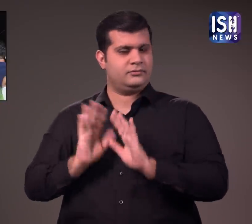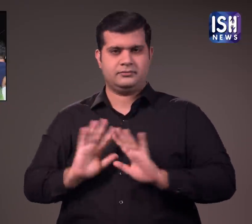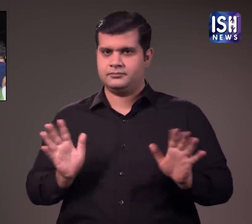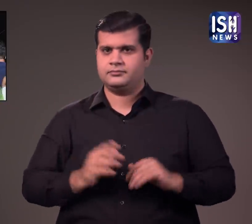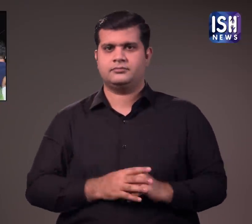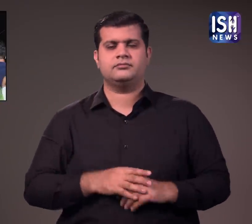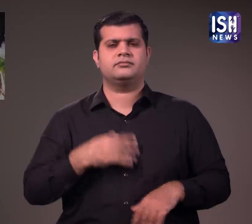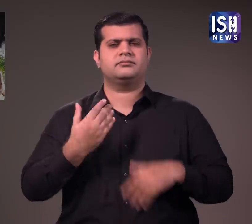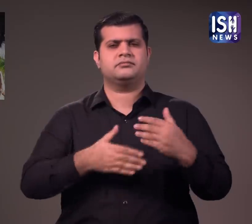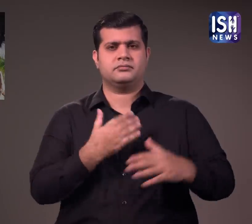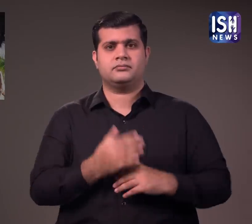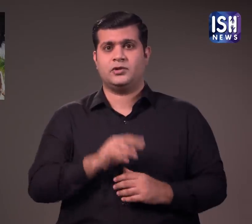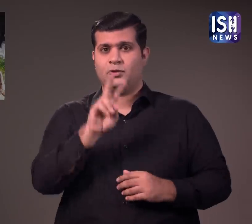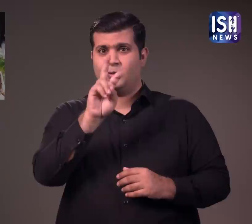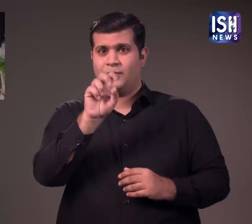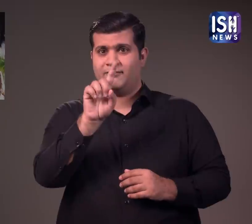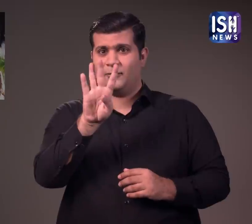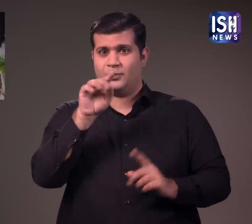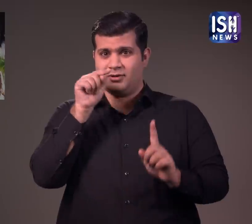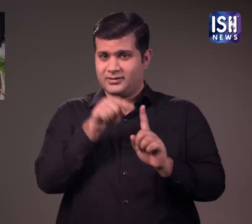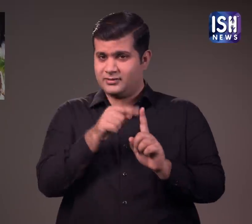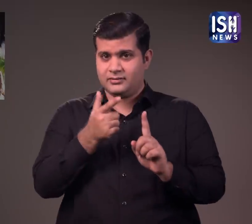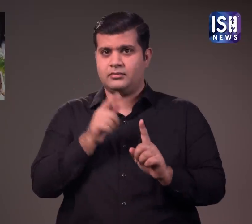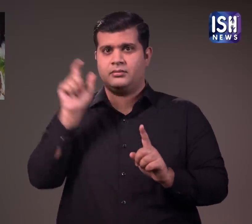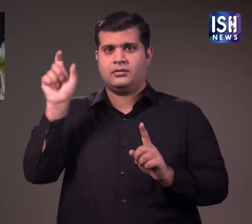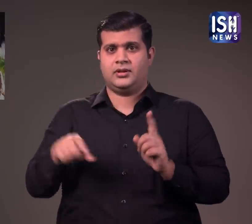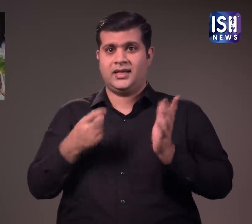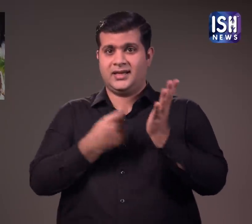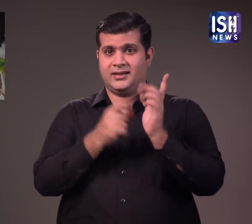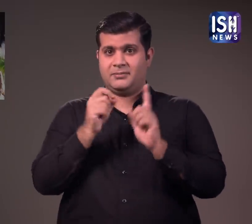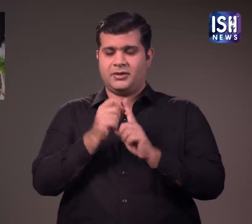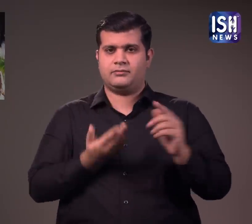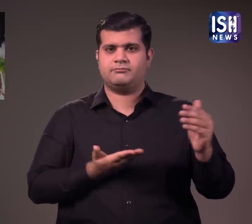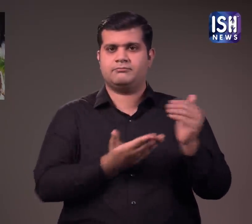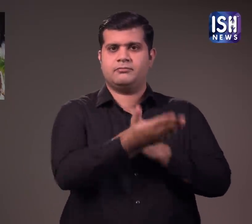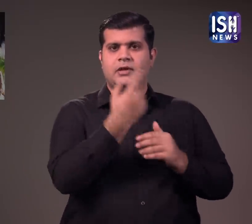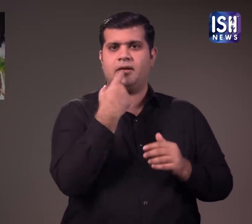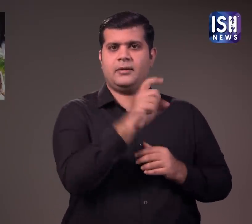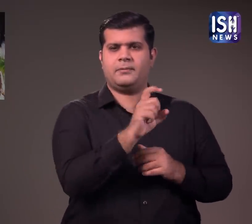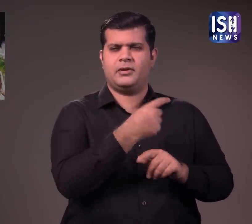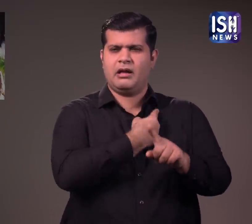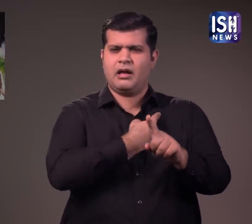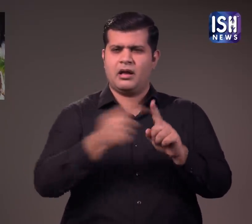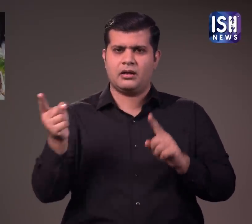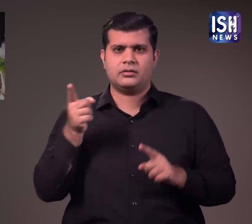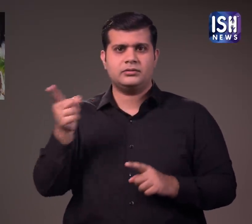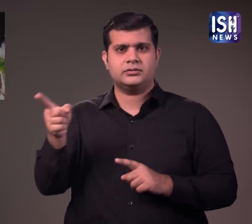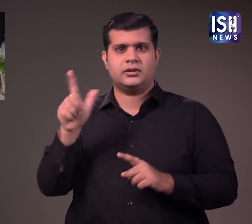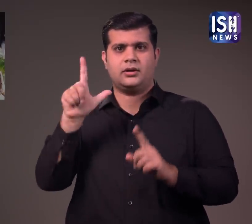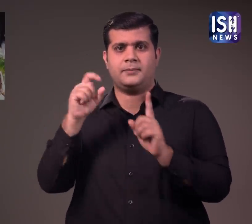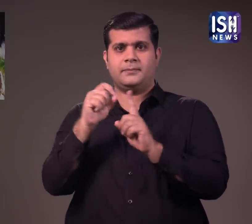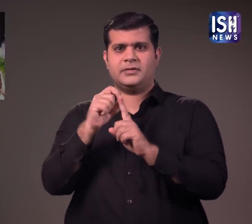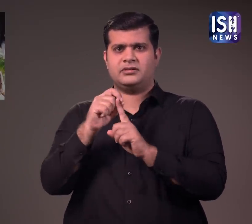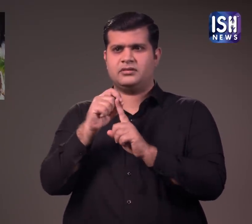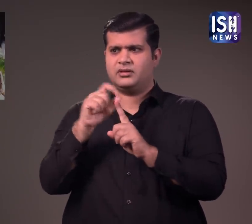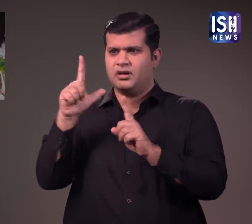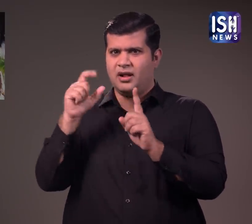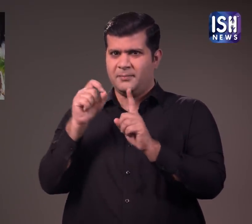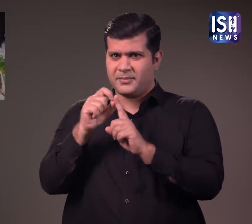जिसका नाम आयाना है हालाकि बाद में 2014 में रिया ने लियांडर और उनके पिता के खिलाफ गरेलू